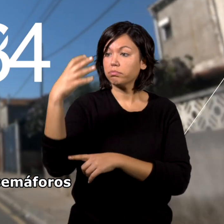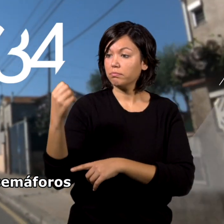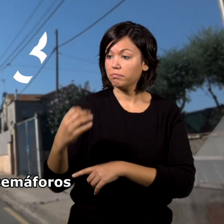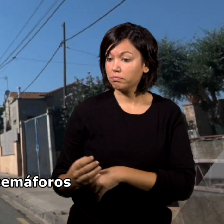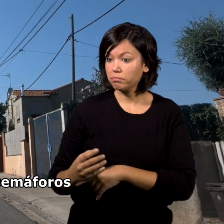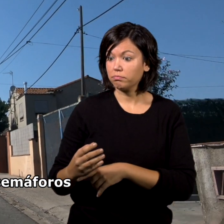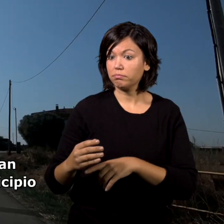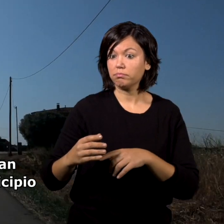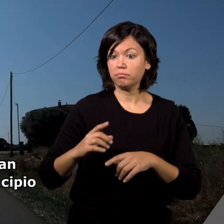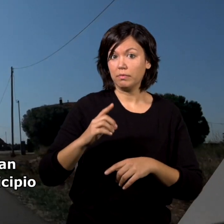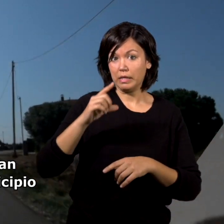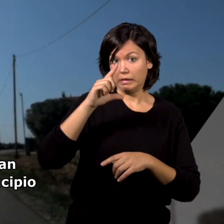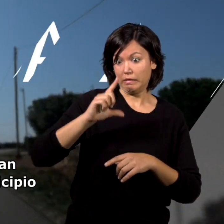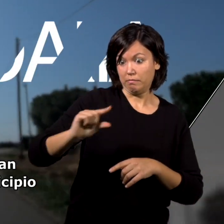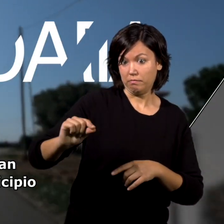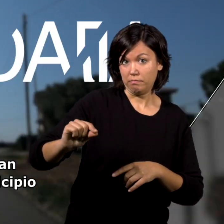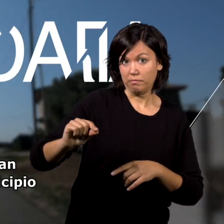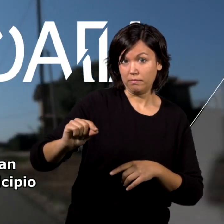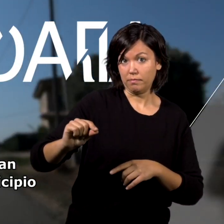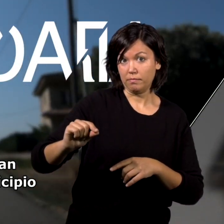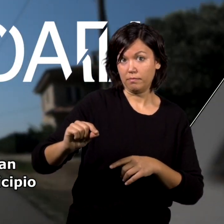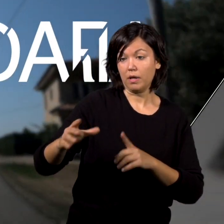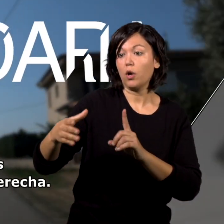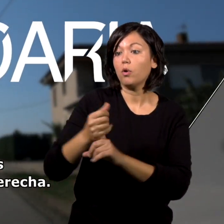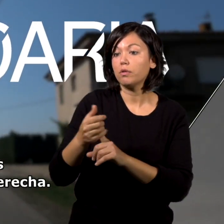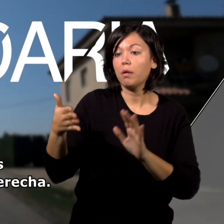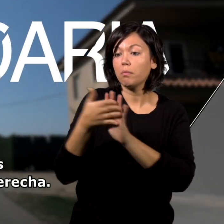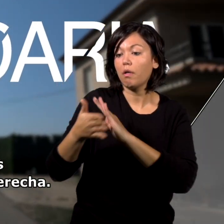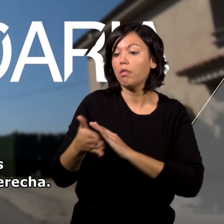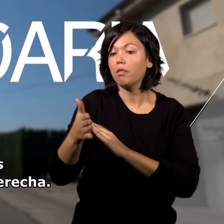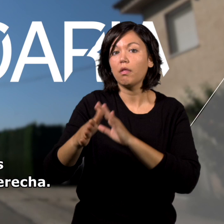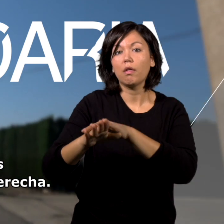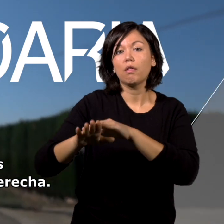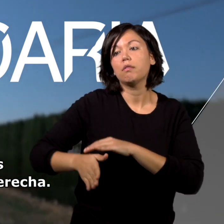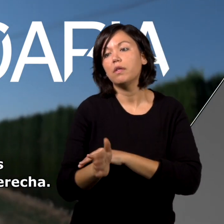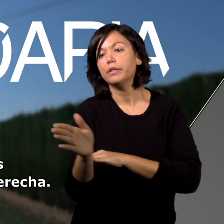de los semáforos que se encuentran a la salida del municipio, encontraremos una indicación a la derecha.